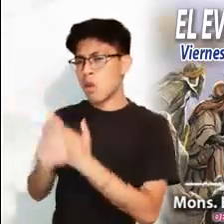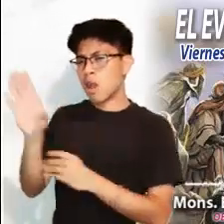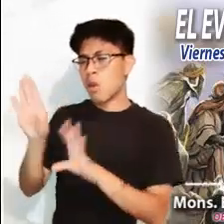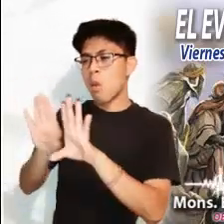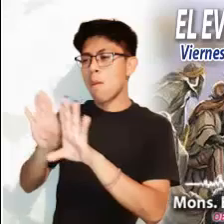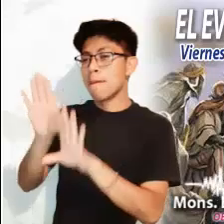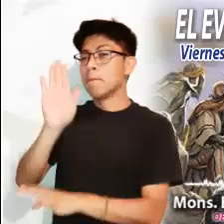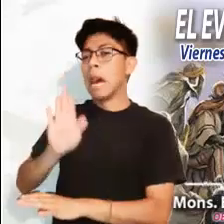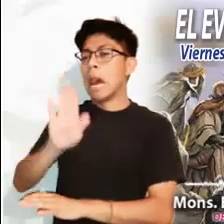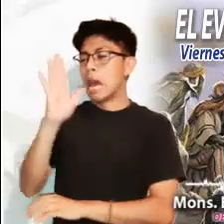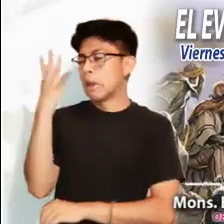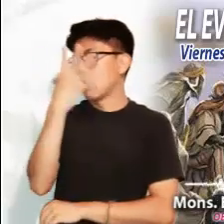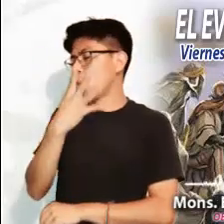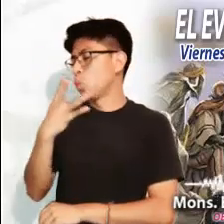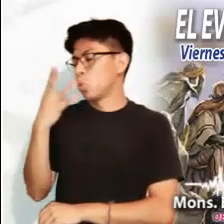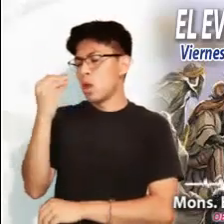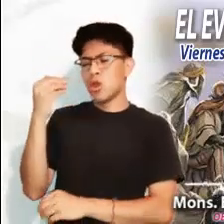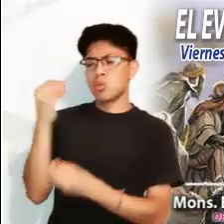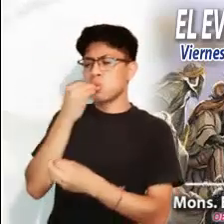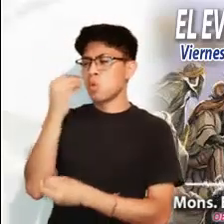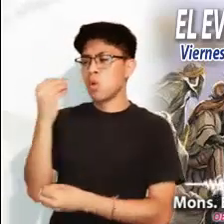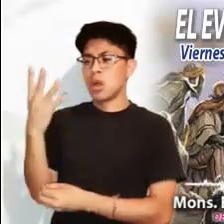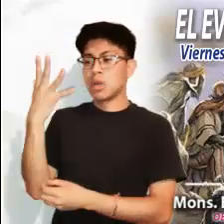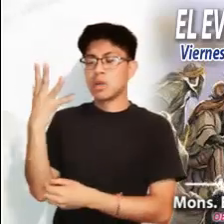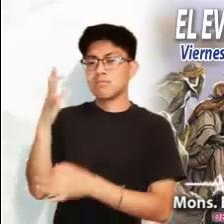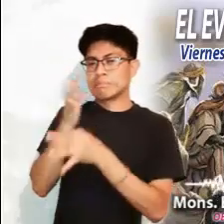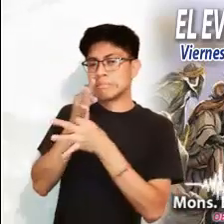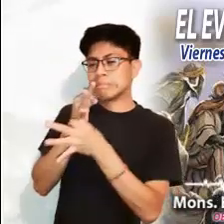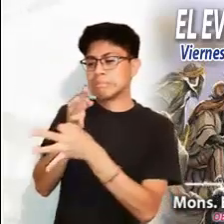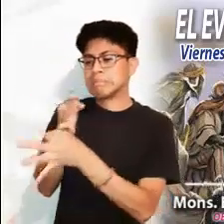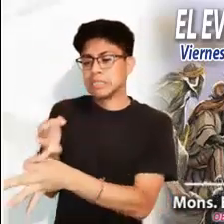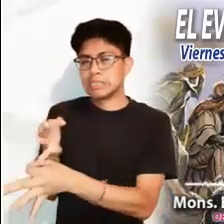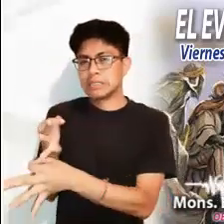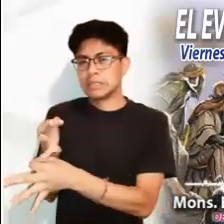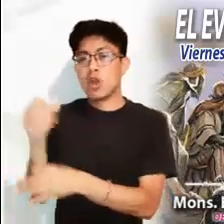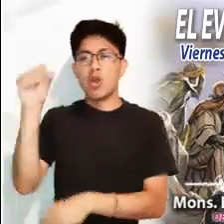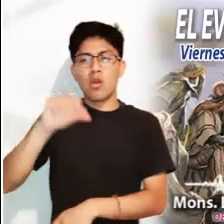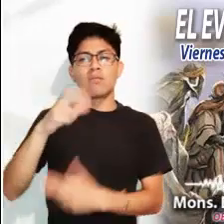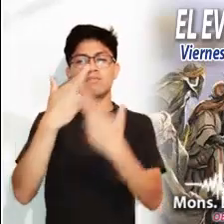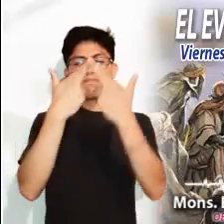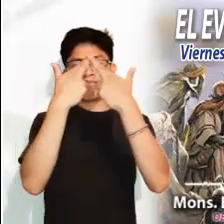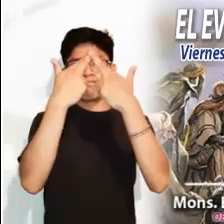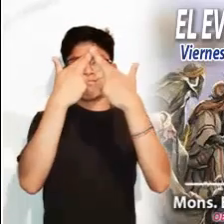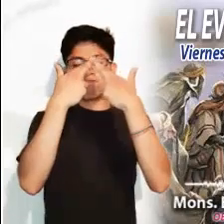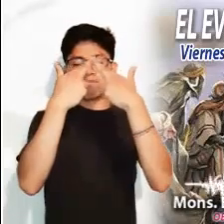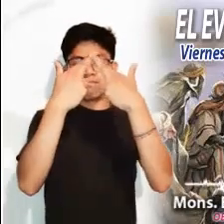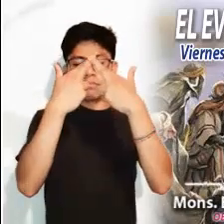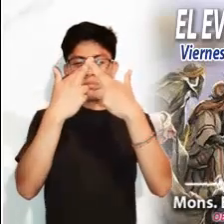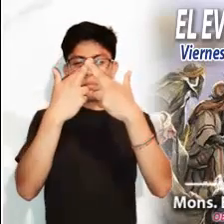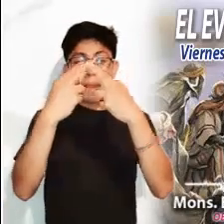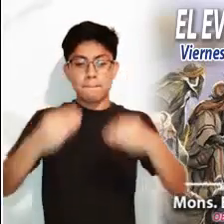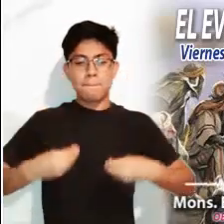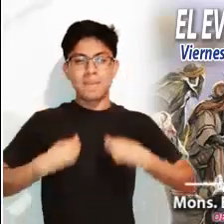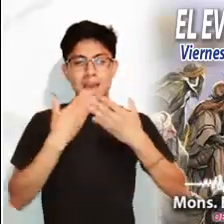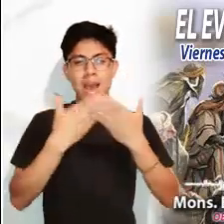reconocieron. No lo han encontrado. Se han equivocado dejándose seducir por las apariencias